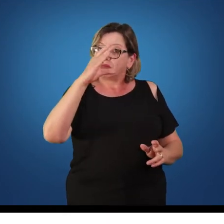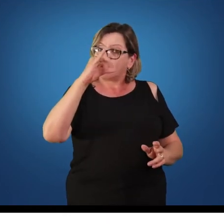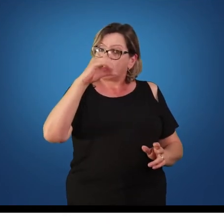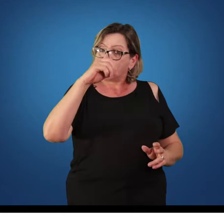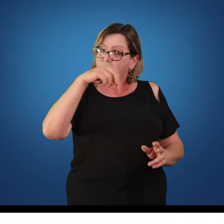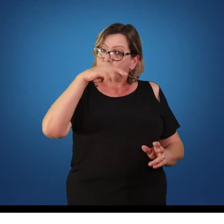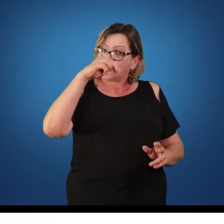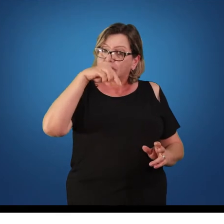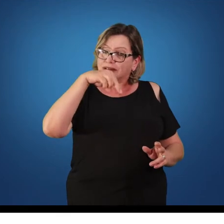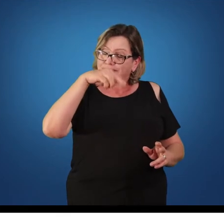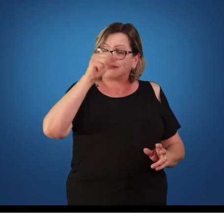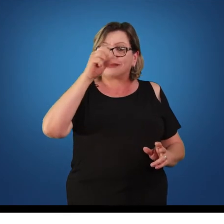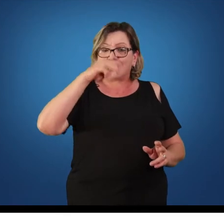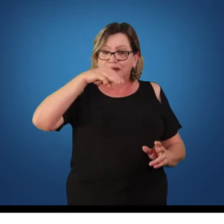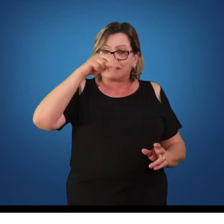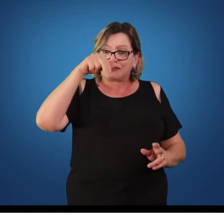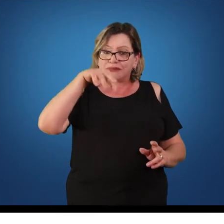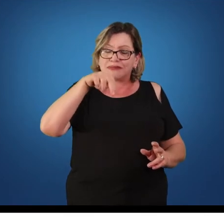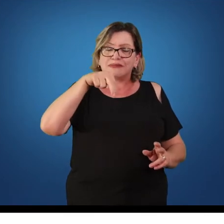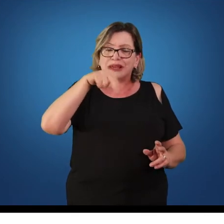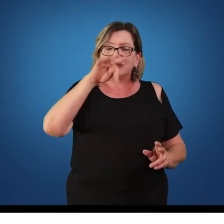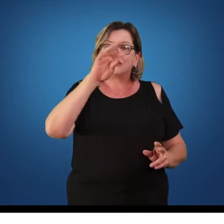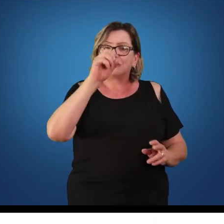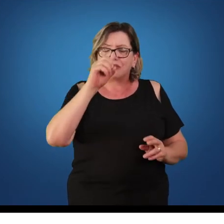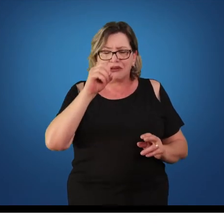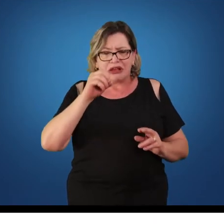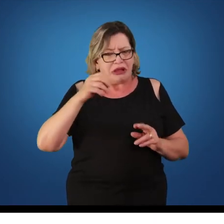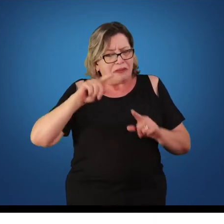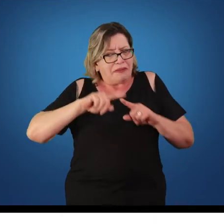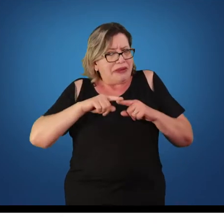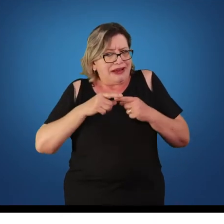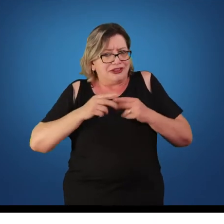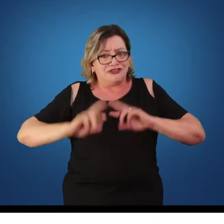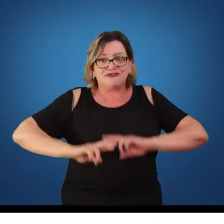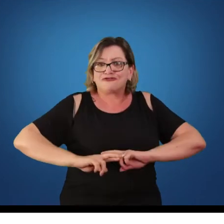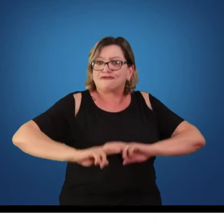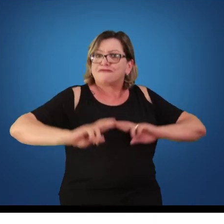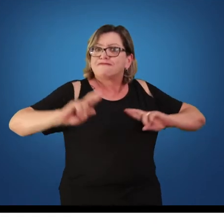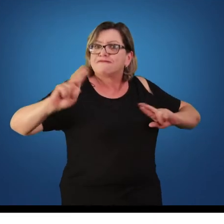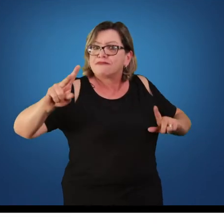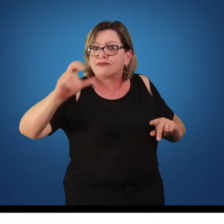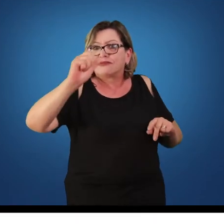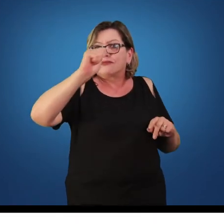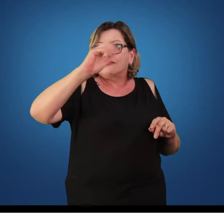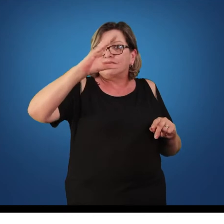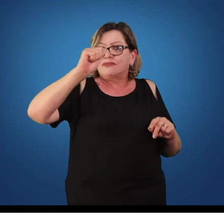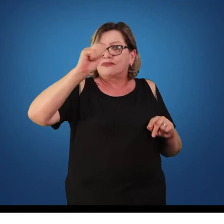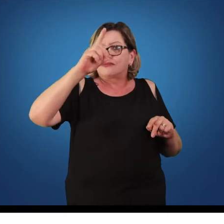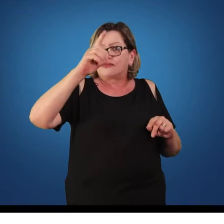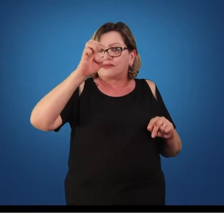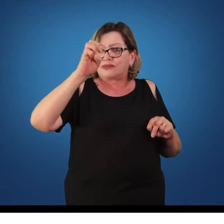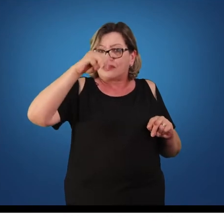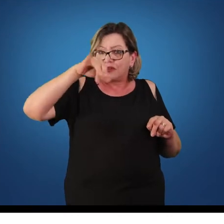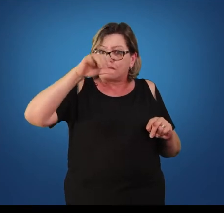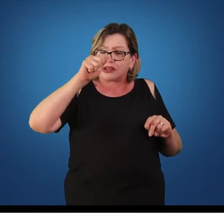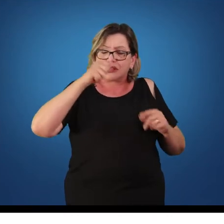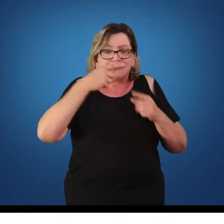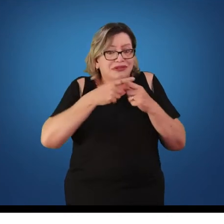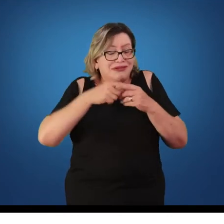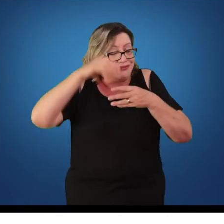Obviamente que ele não vai dar uma aula como se dá na academia, até porque os próprios recursos materiais e a